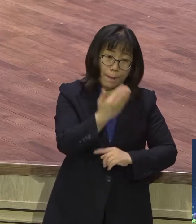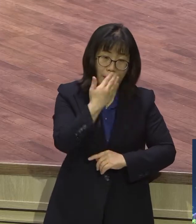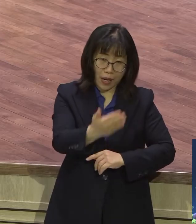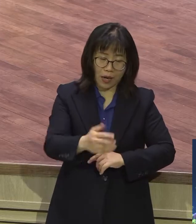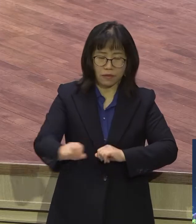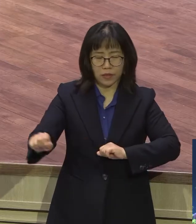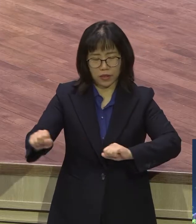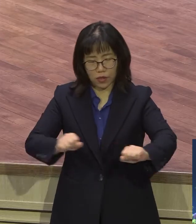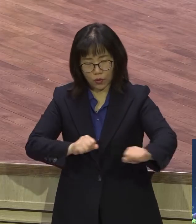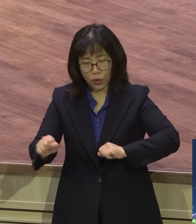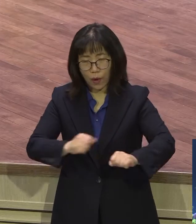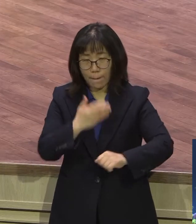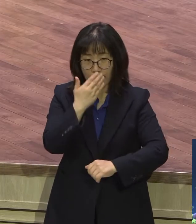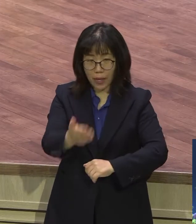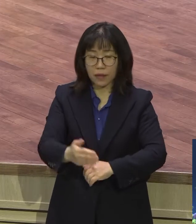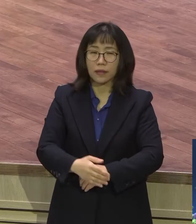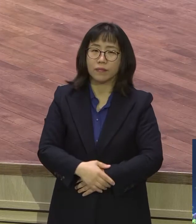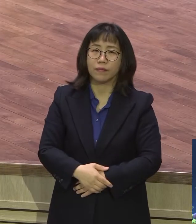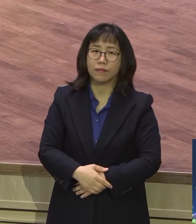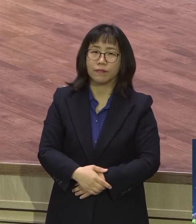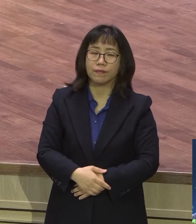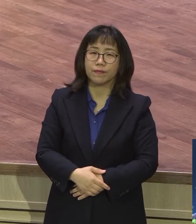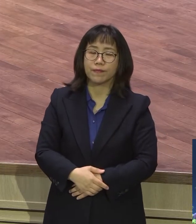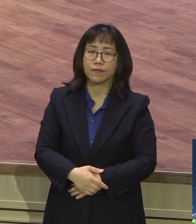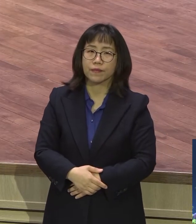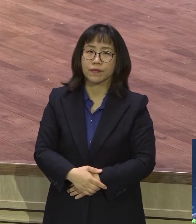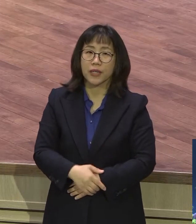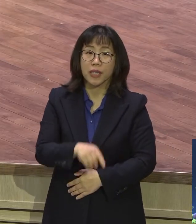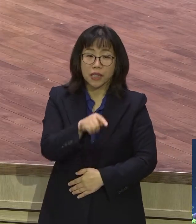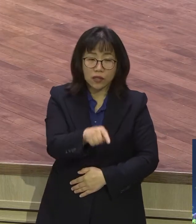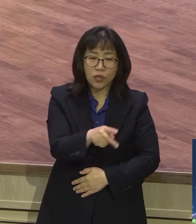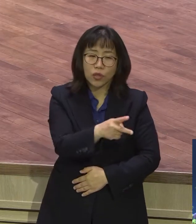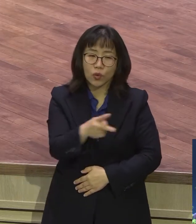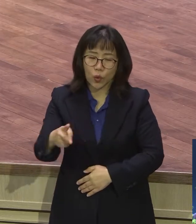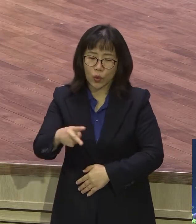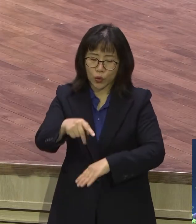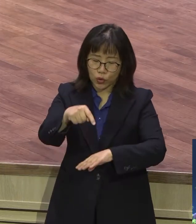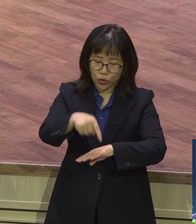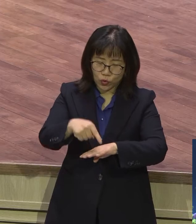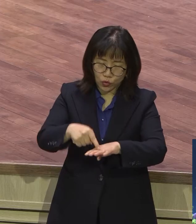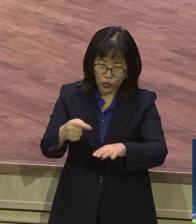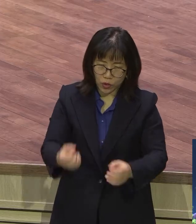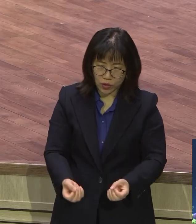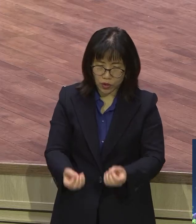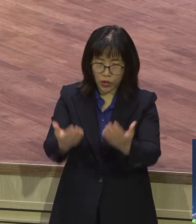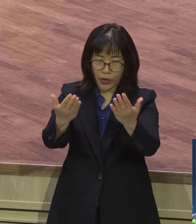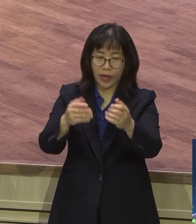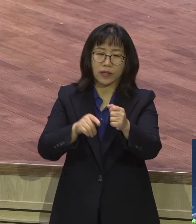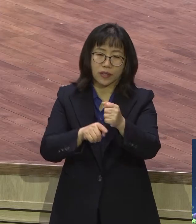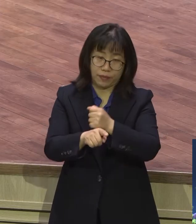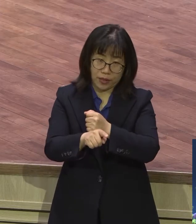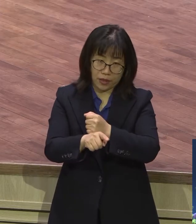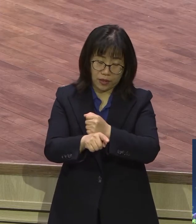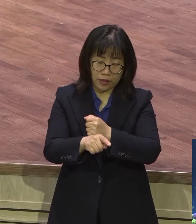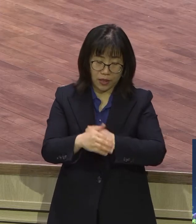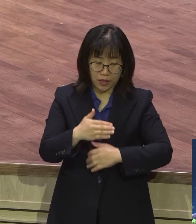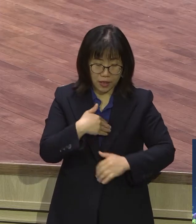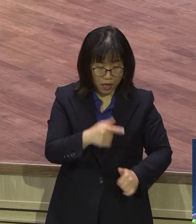6월절에 담긴 영적 의미예요. 구원받았다. 내가 저주에서 빠져나왔다.